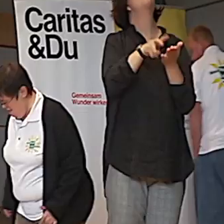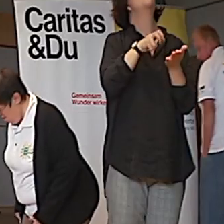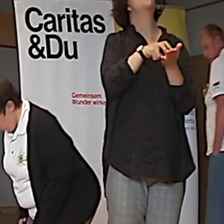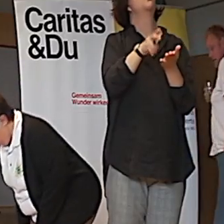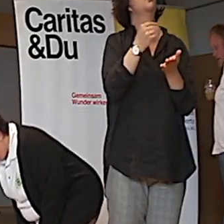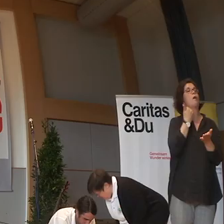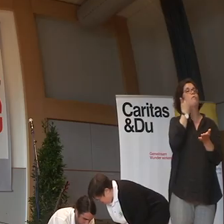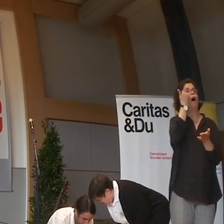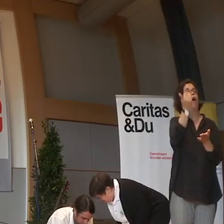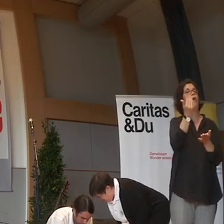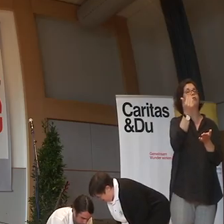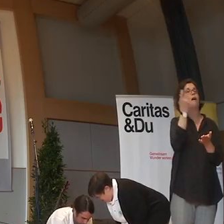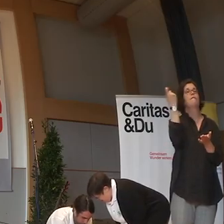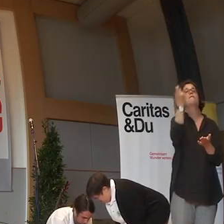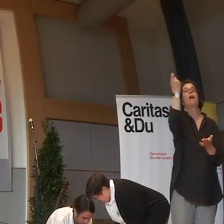Hause frage.